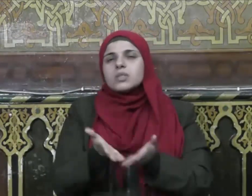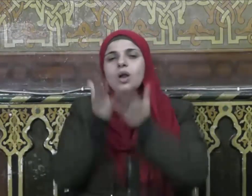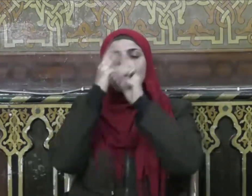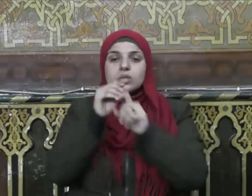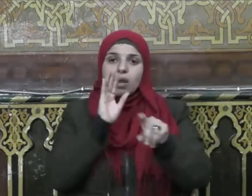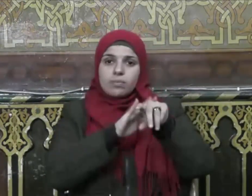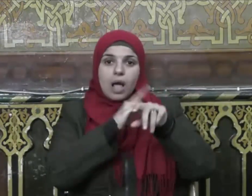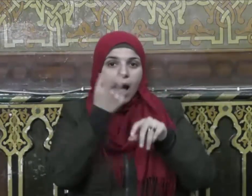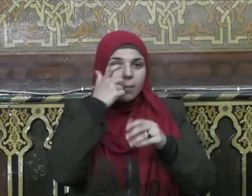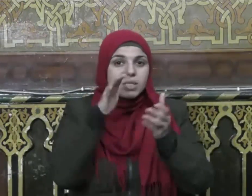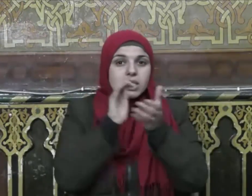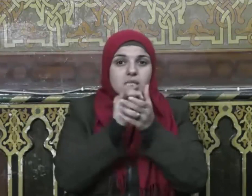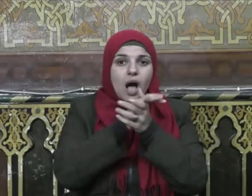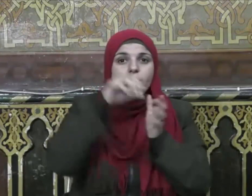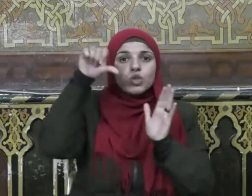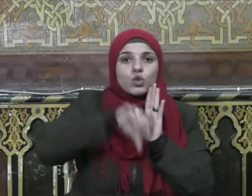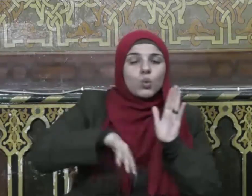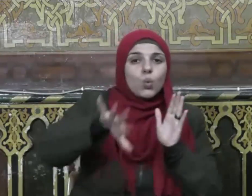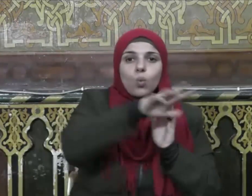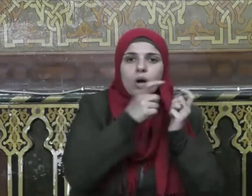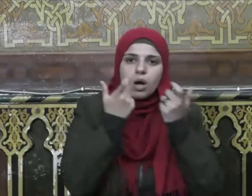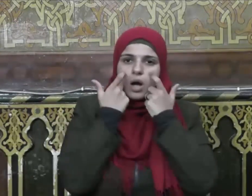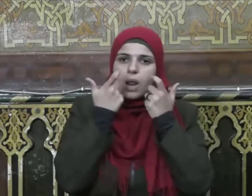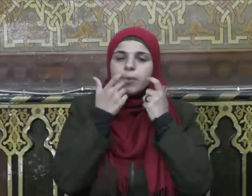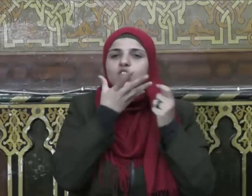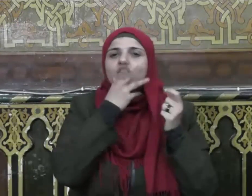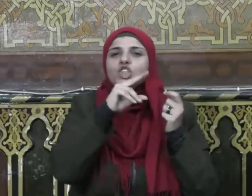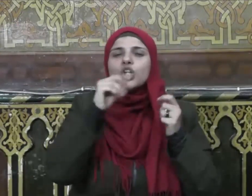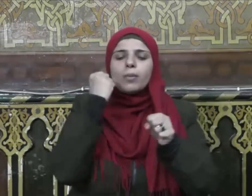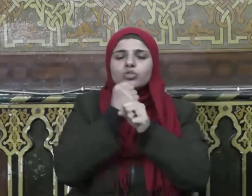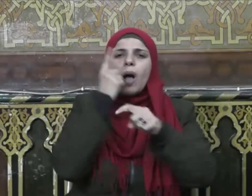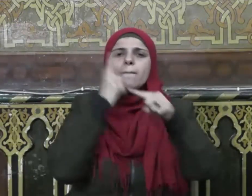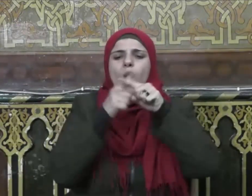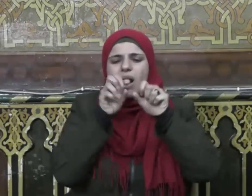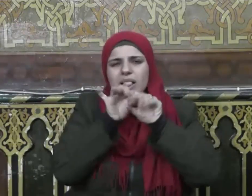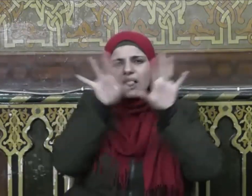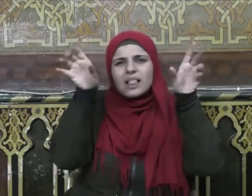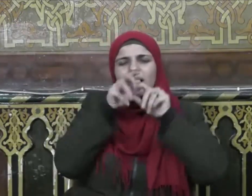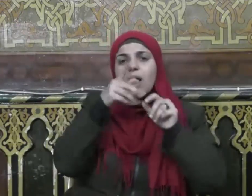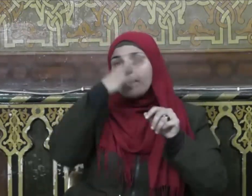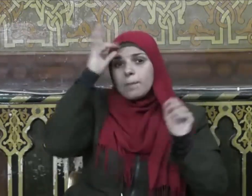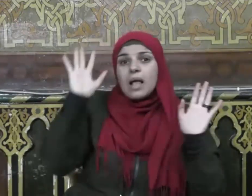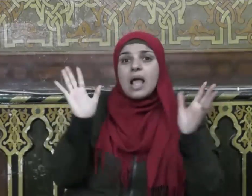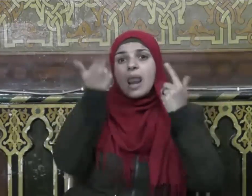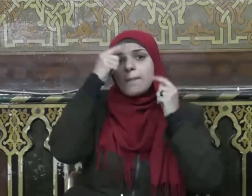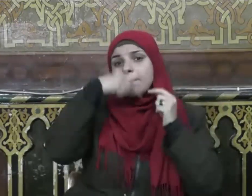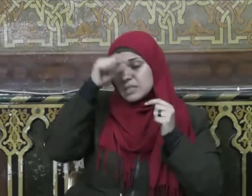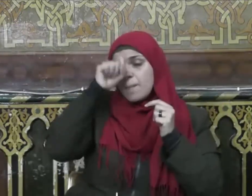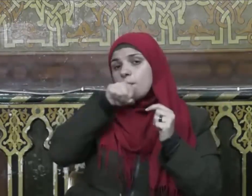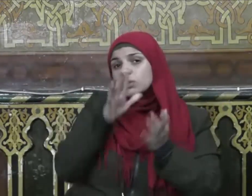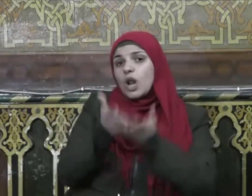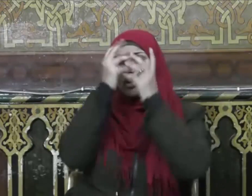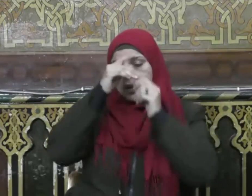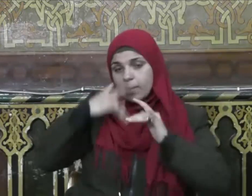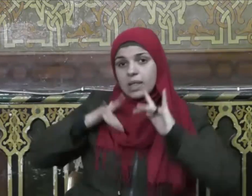السوء بنافخ الكير فقال صلى الله عليه وسلم إنما مثل الجليس الصالح